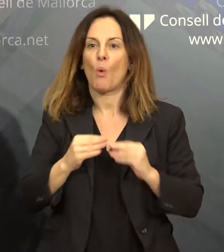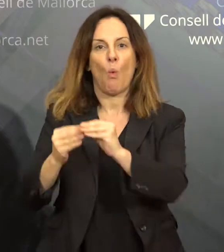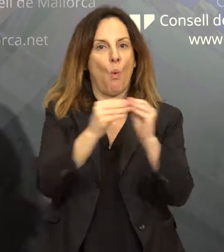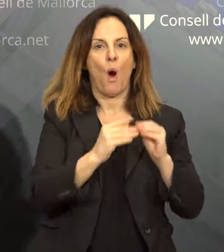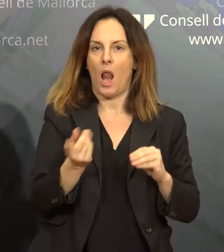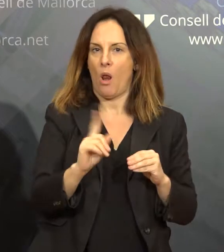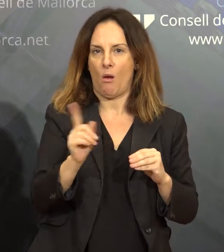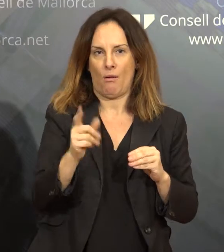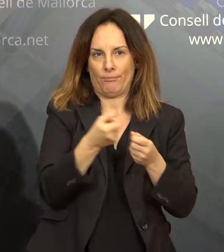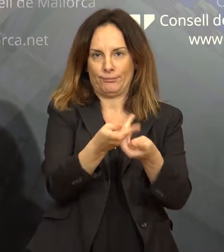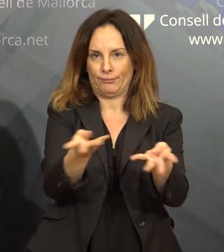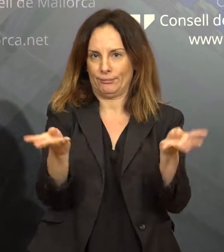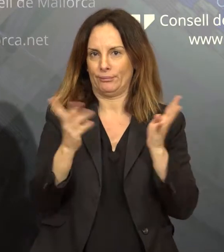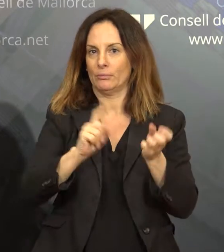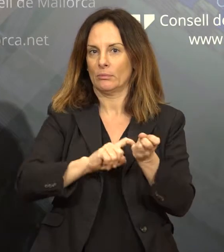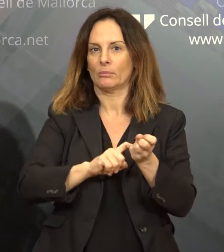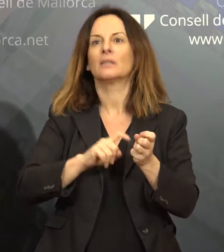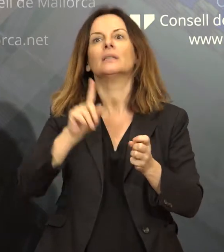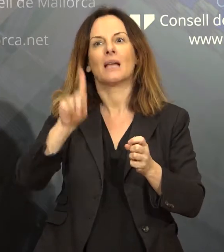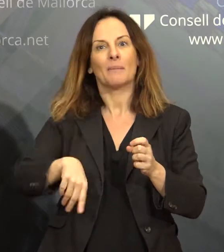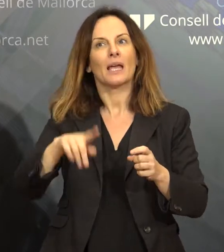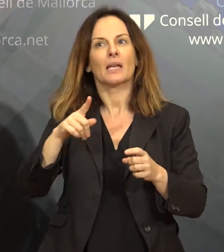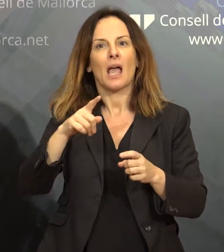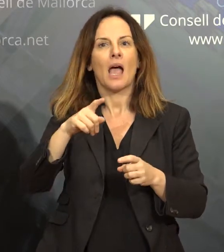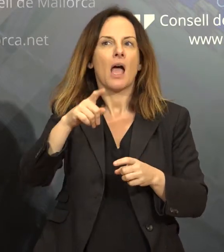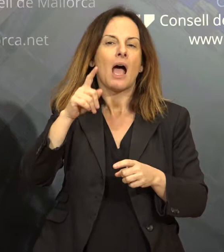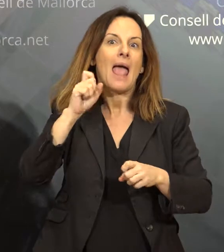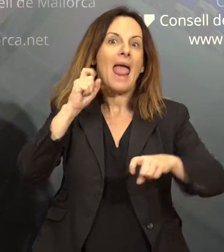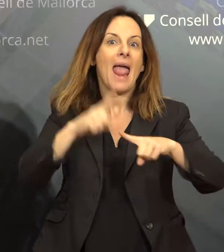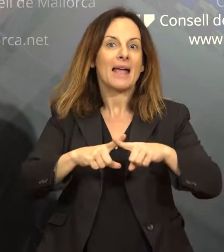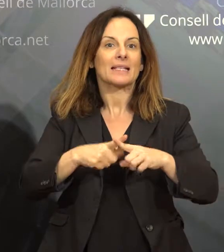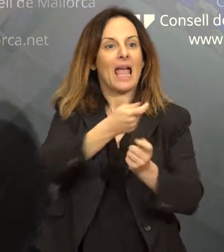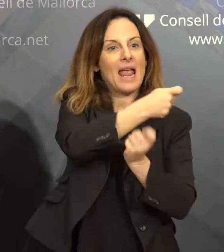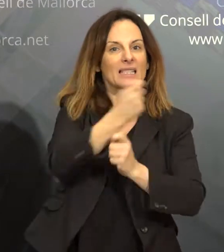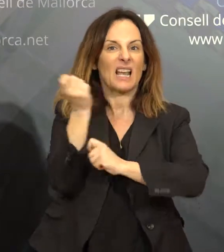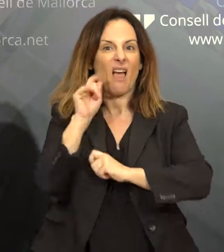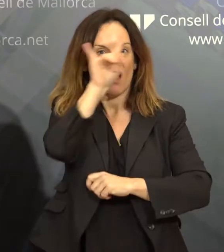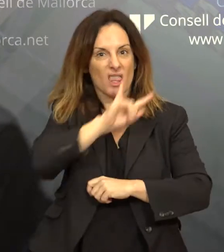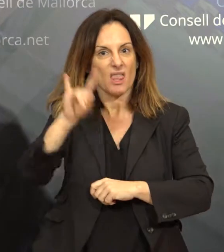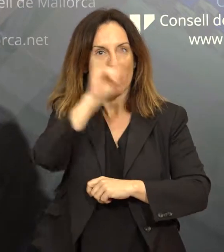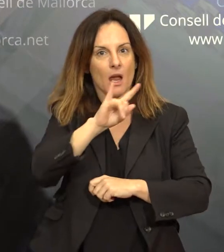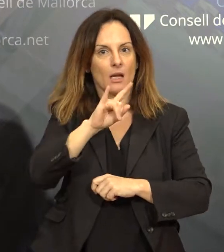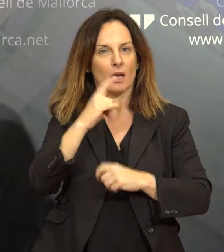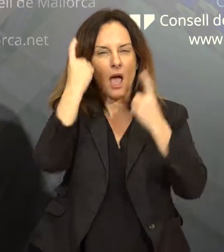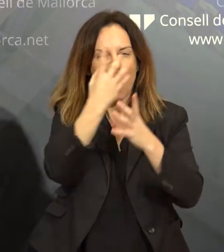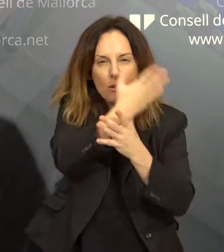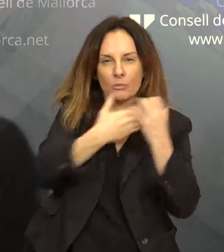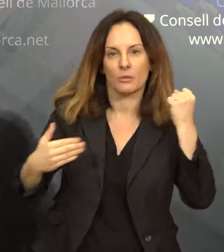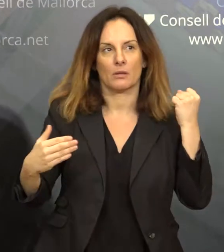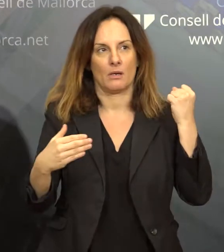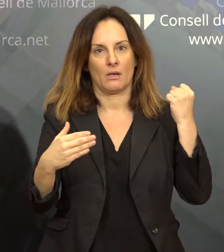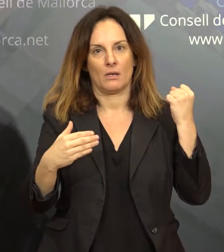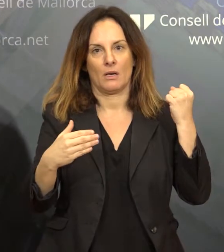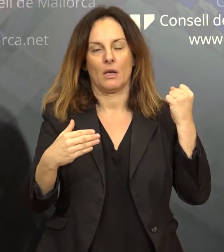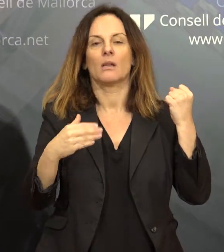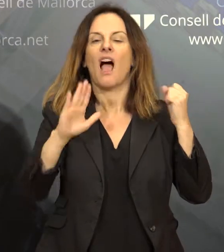esclava negra que escapou de seu ame i terminou sent una activista per els drets